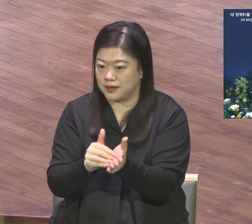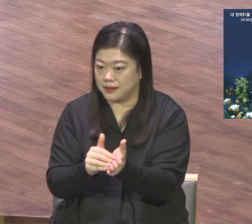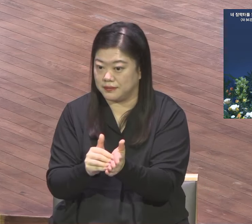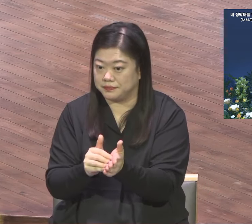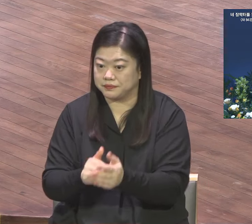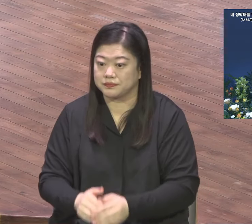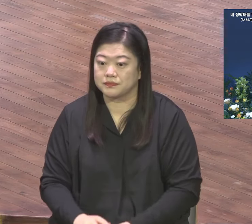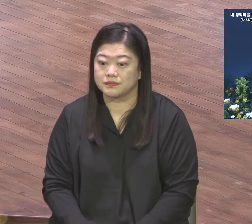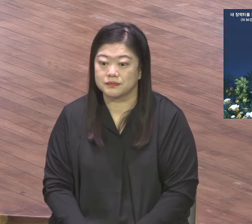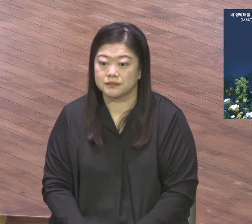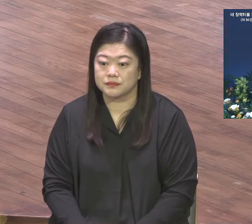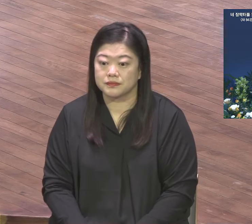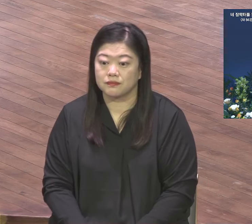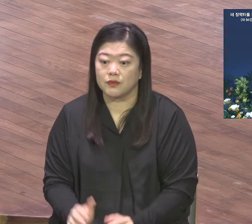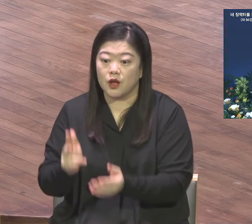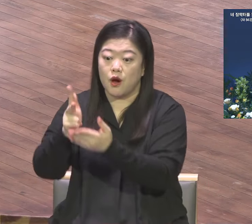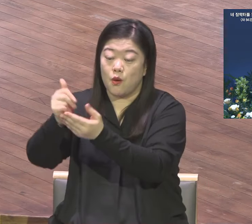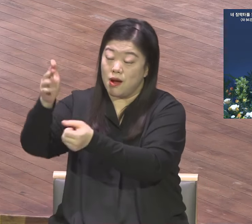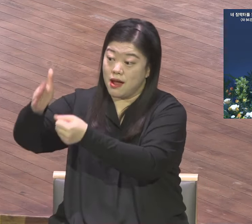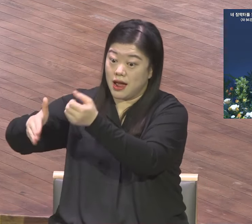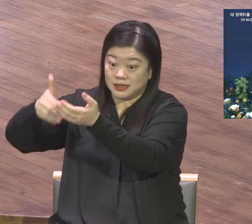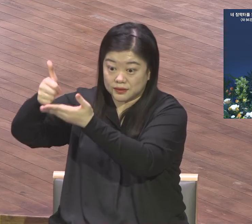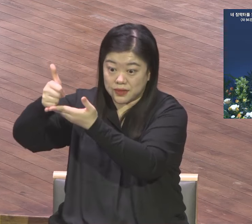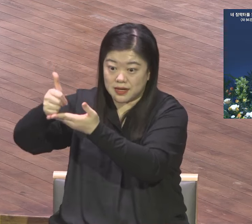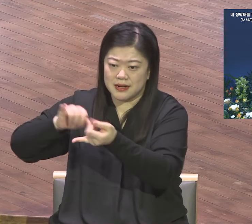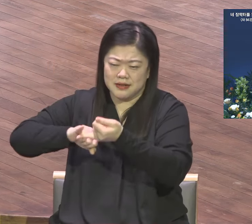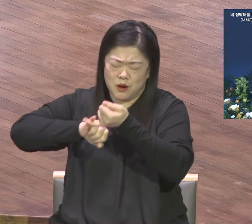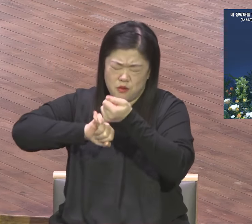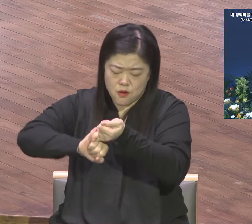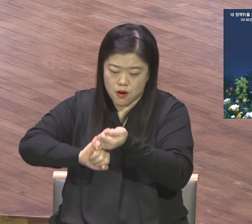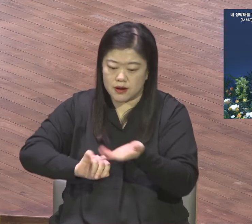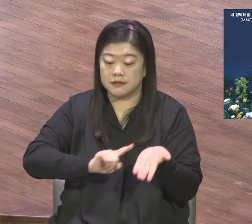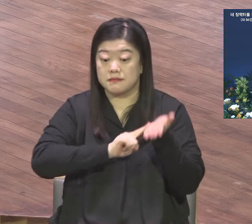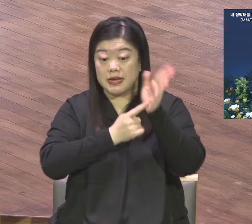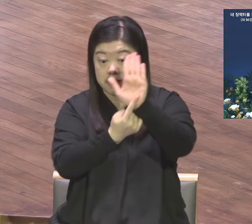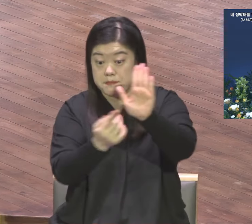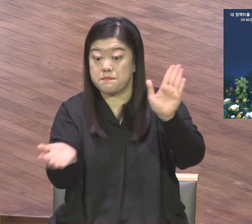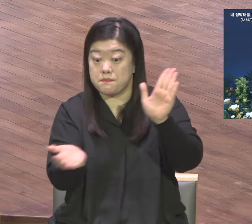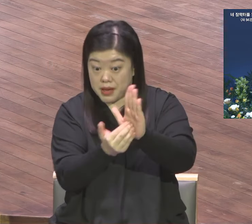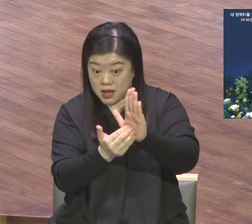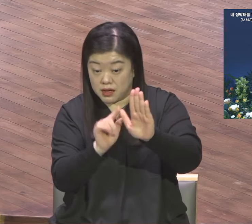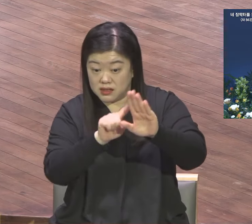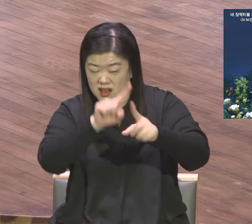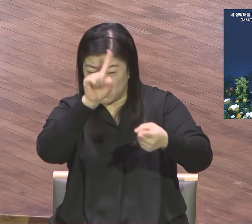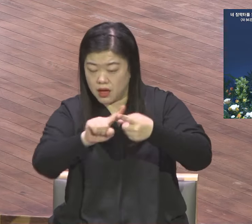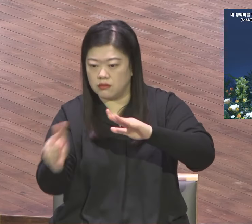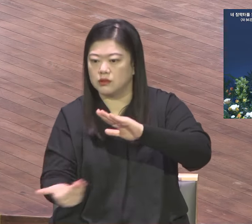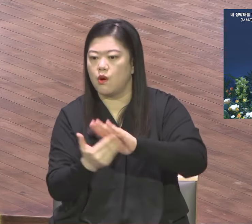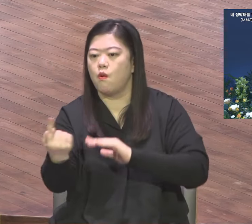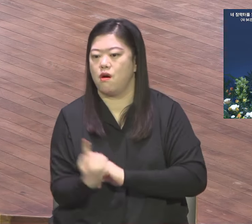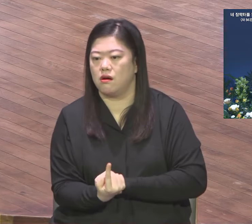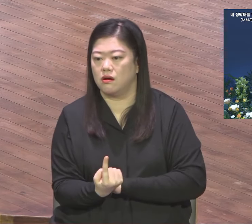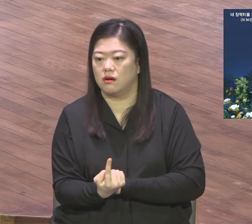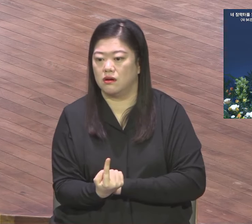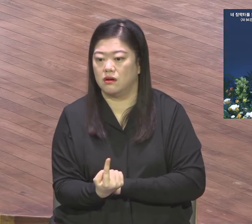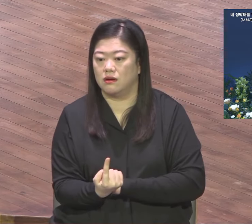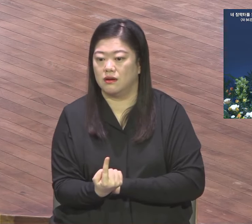조간자신 여호와 하나님께서 반드시 이 일을 행하신다고 말씀하고 있어요. 2024년 전체 방향 메시지가